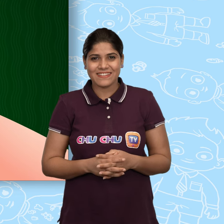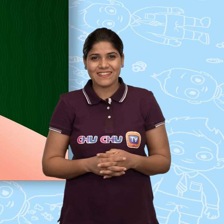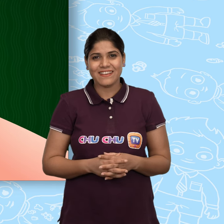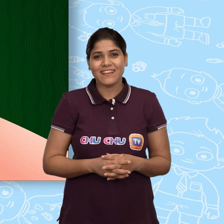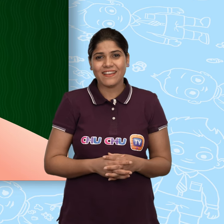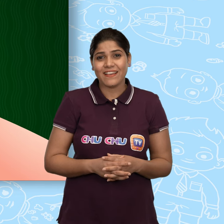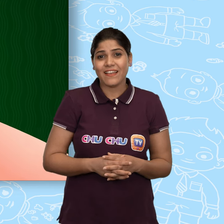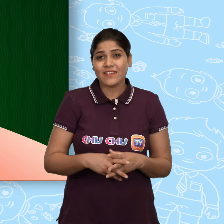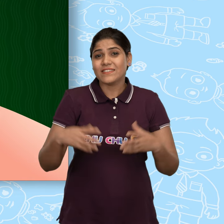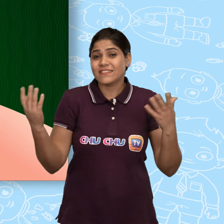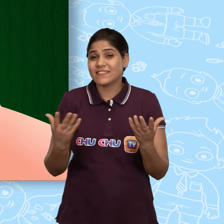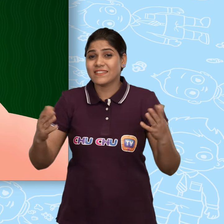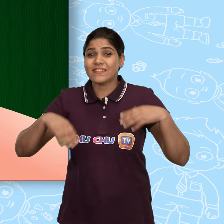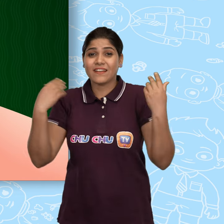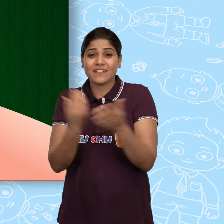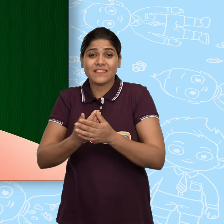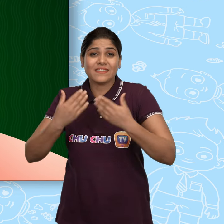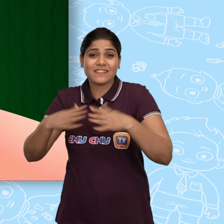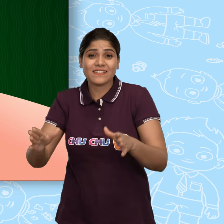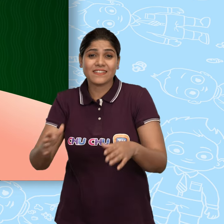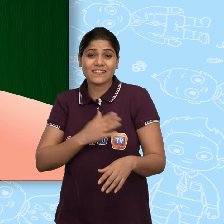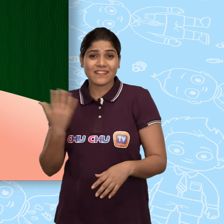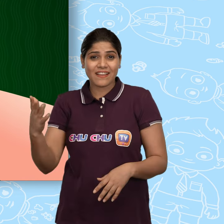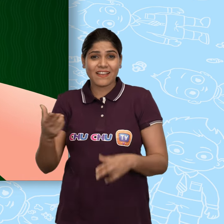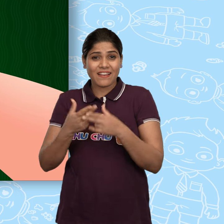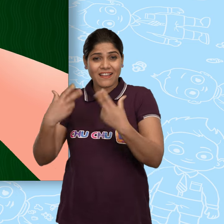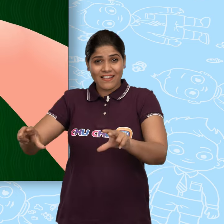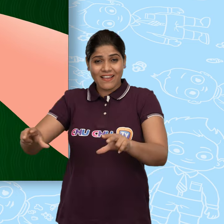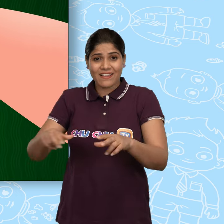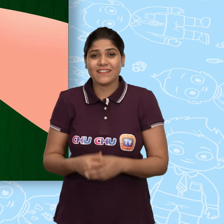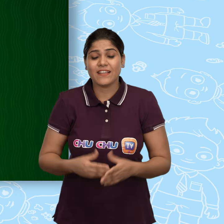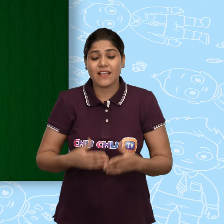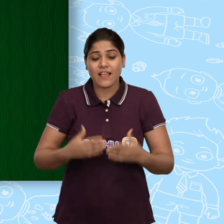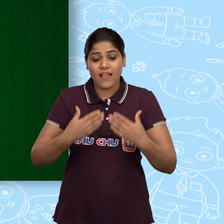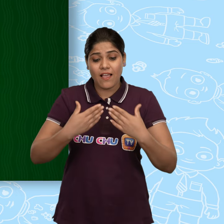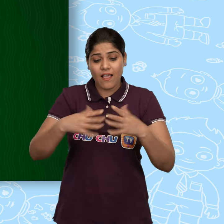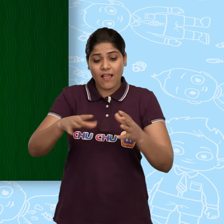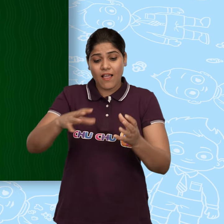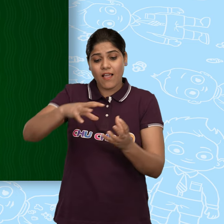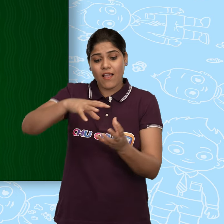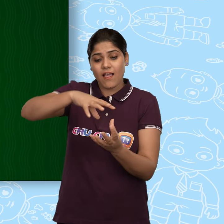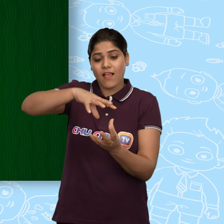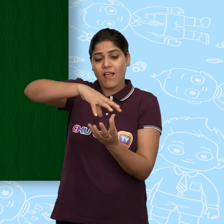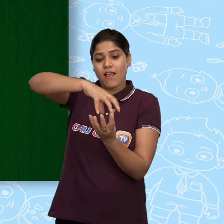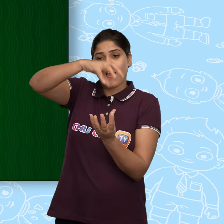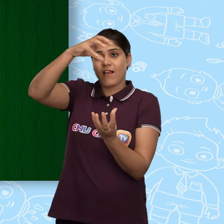क्या हम खोले हारा अंडा खोल जा खोल